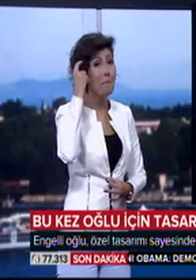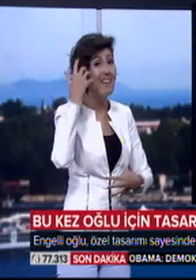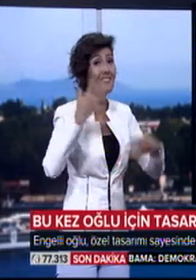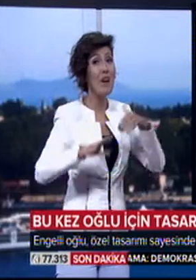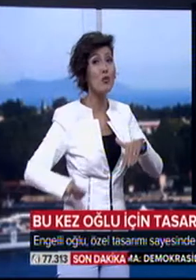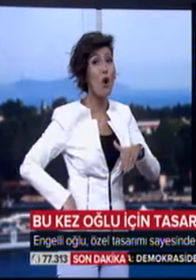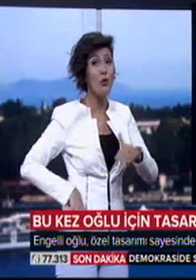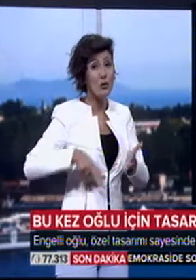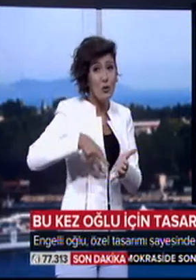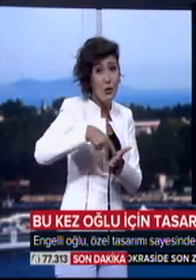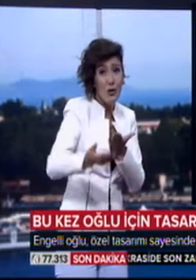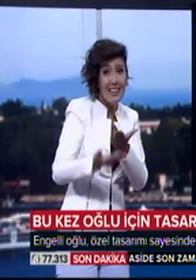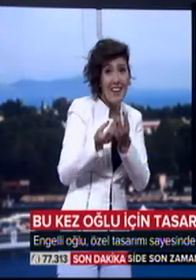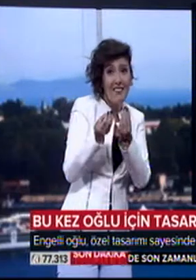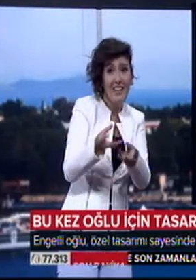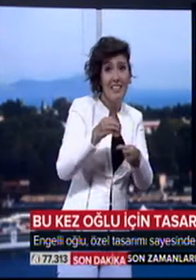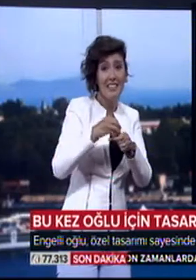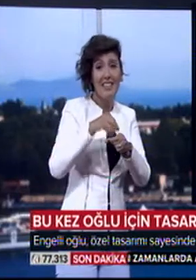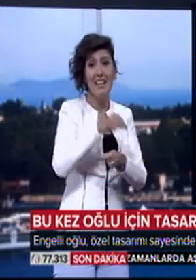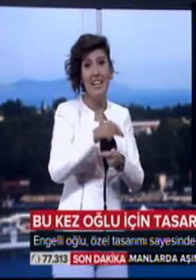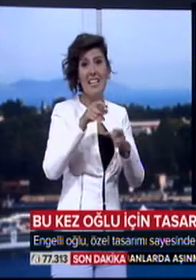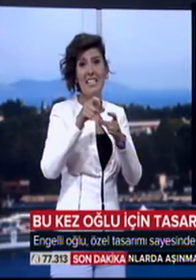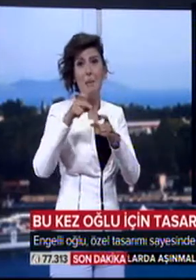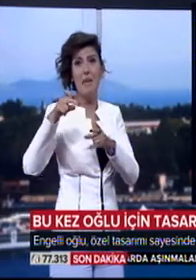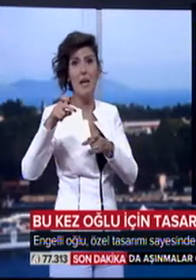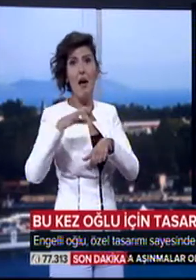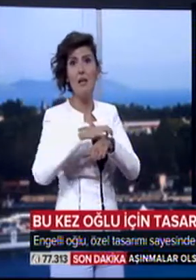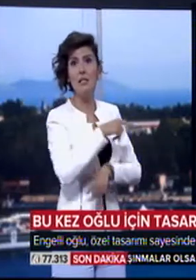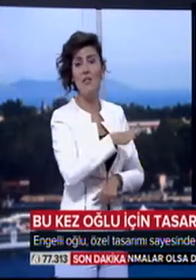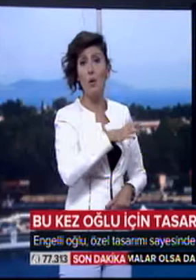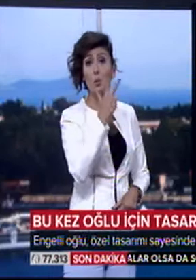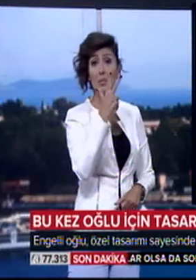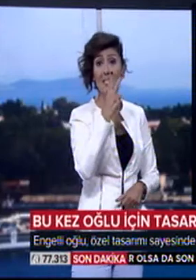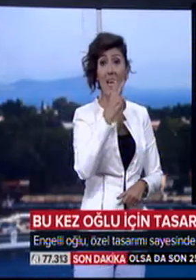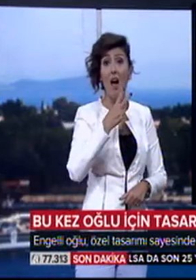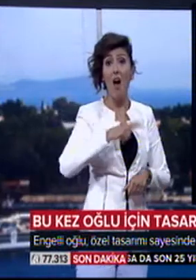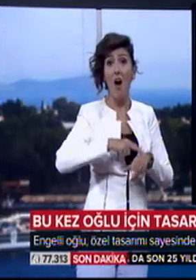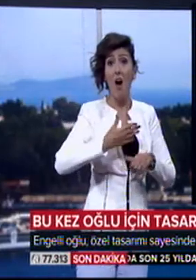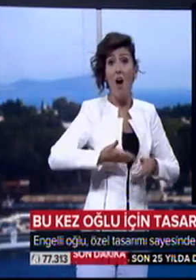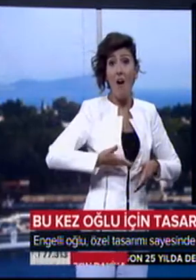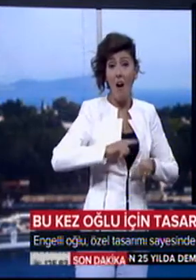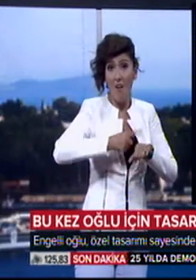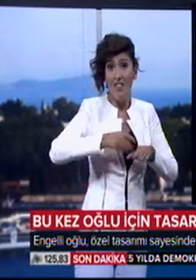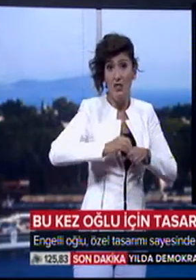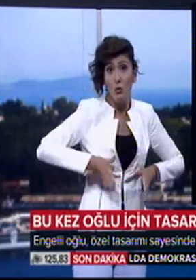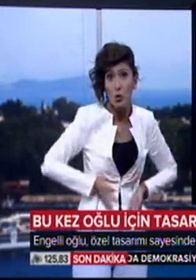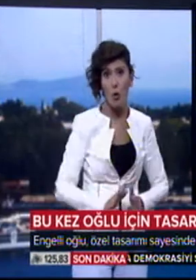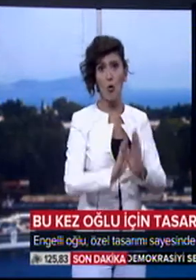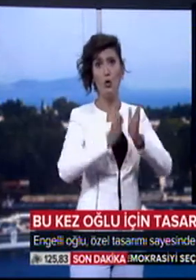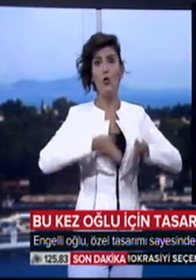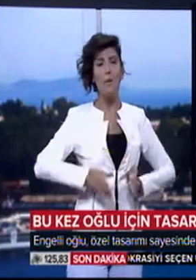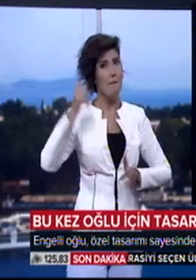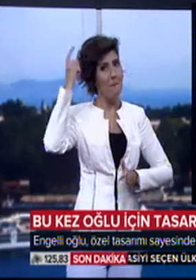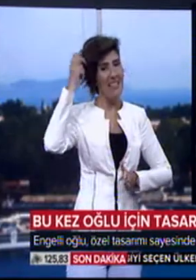için yaptı. Mustafa Kemal serebral palsi hastası. 32 haftalık doğdu ve doğumda